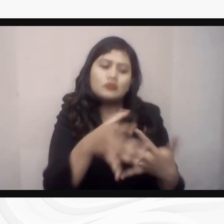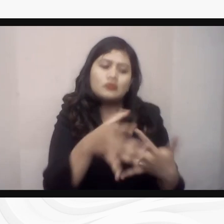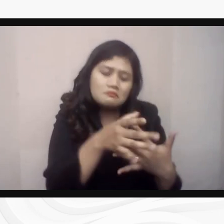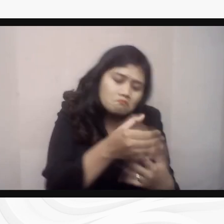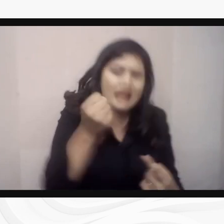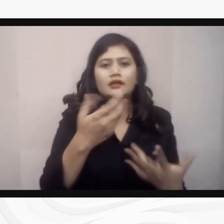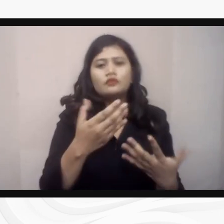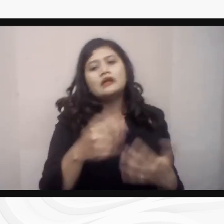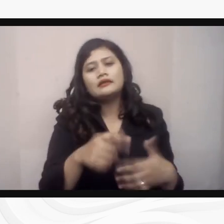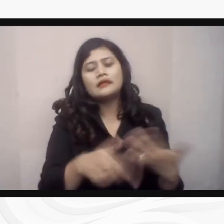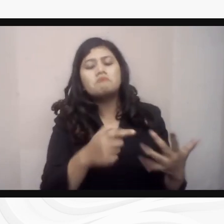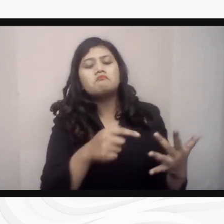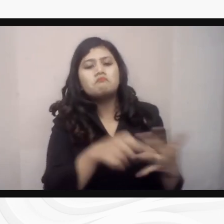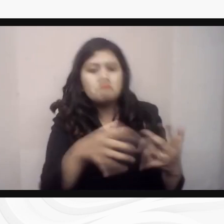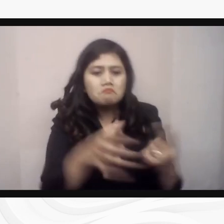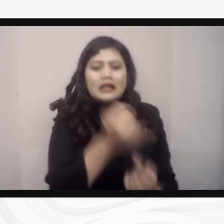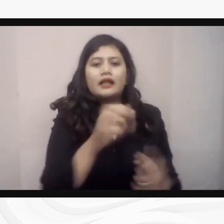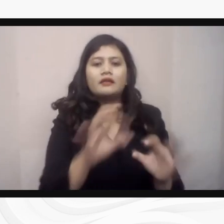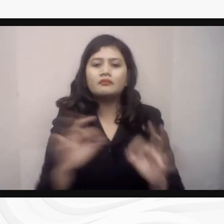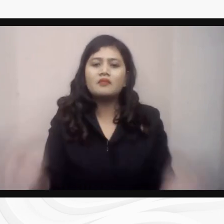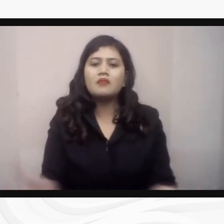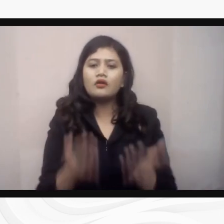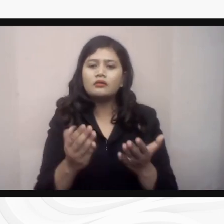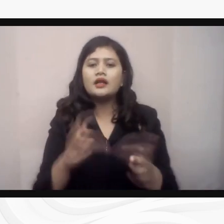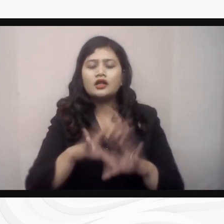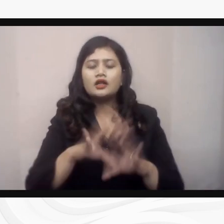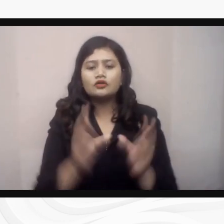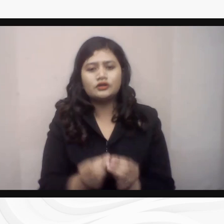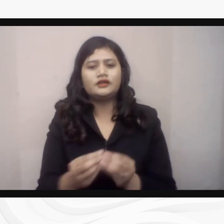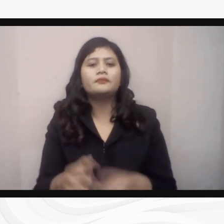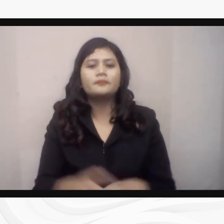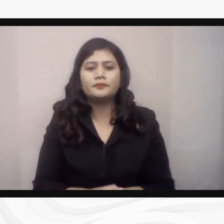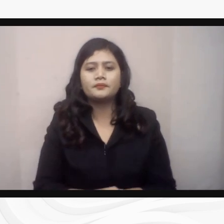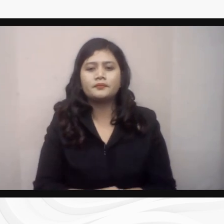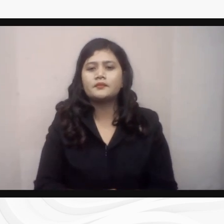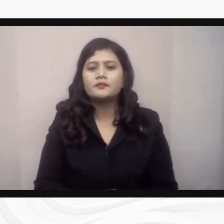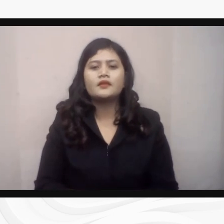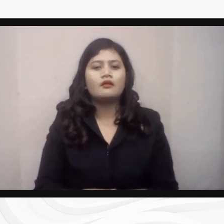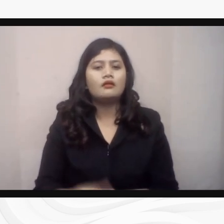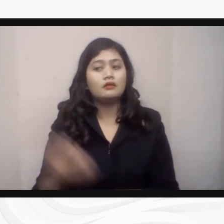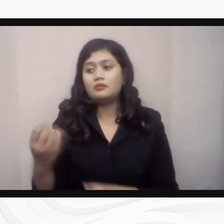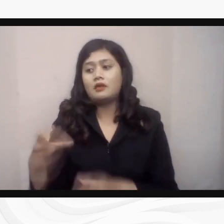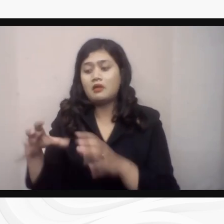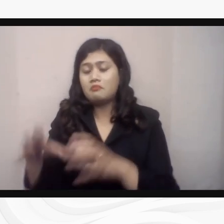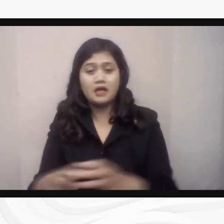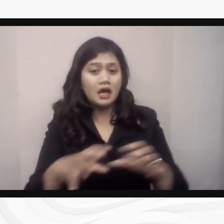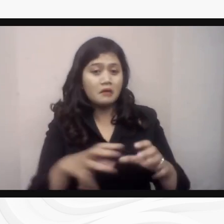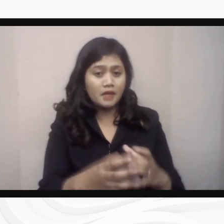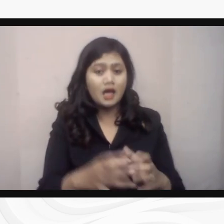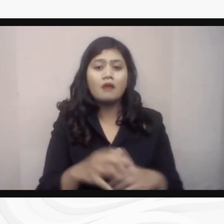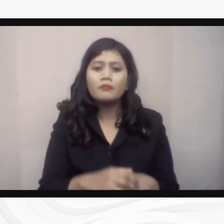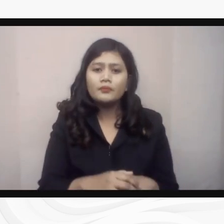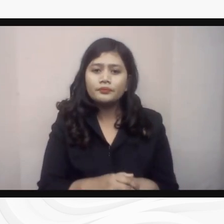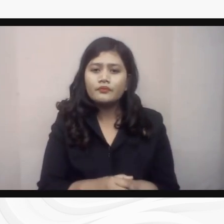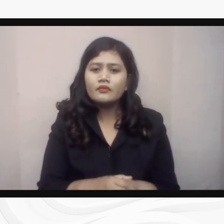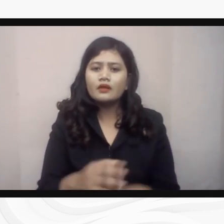taman GEDSI untuk keberlanjutan tujuan pembangunan inklusif pasca pemilu kadeh oleh berbagai pihak. Pengarus taman GEDSI ini